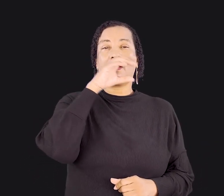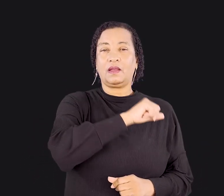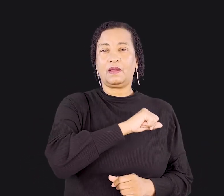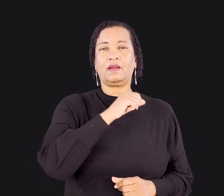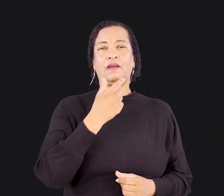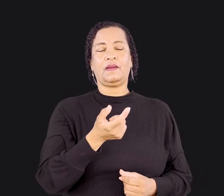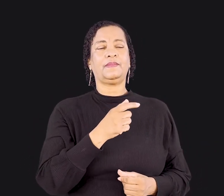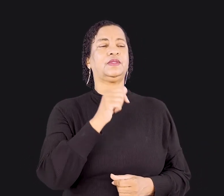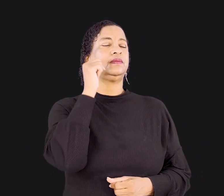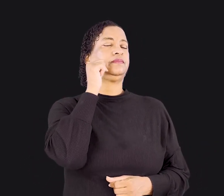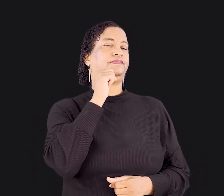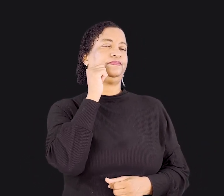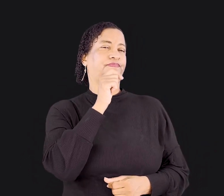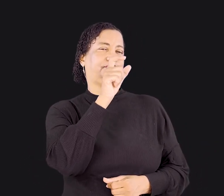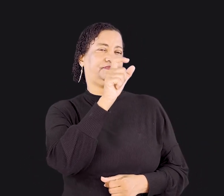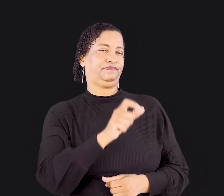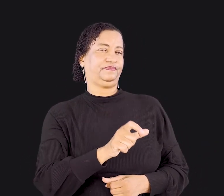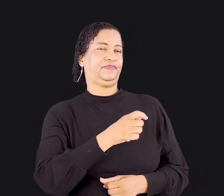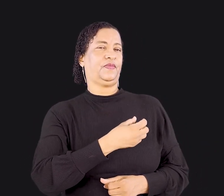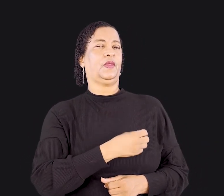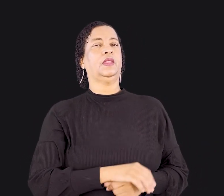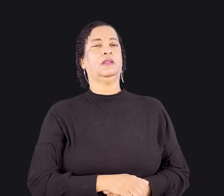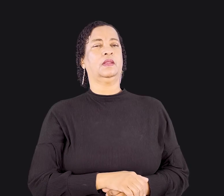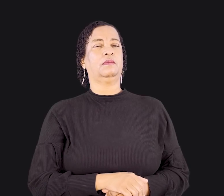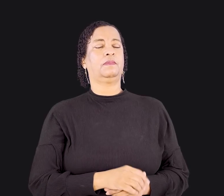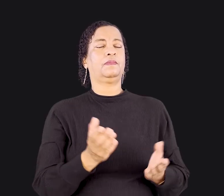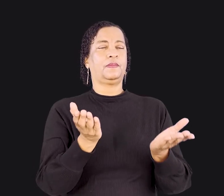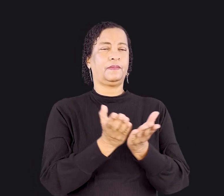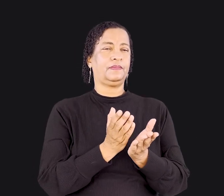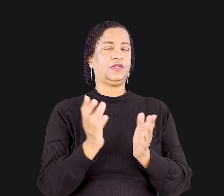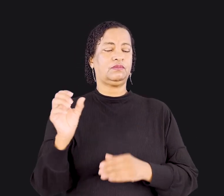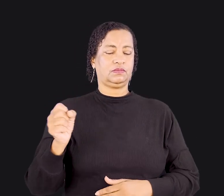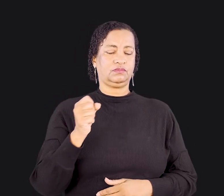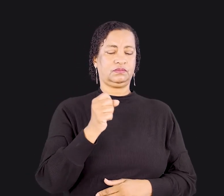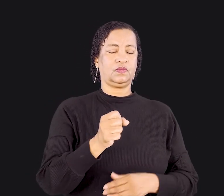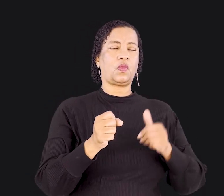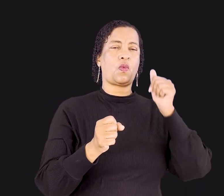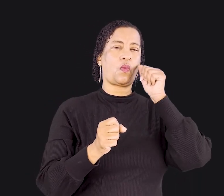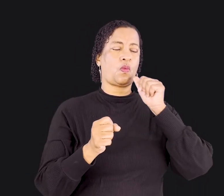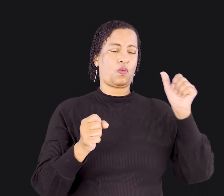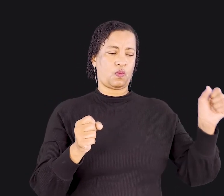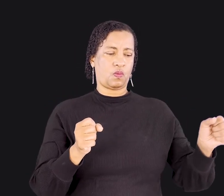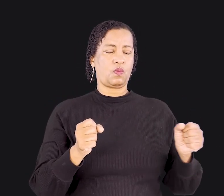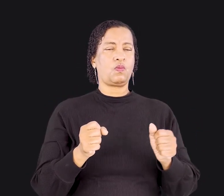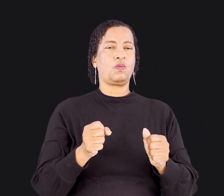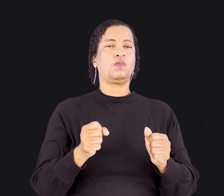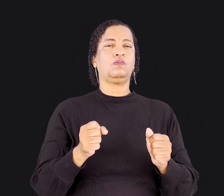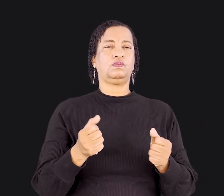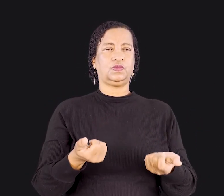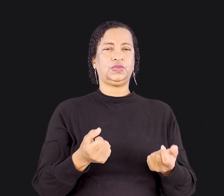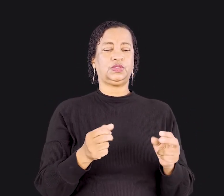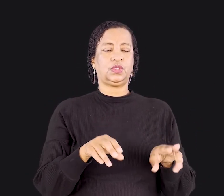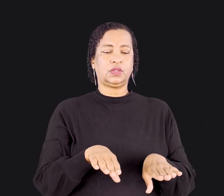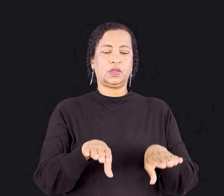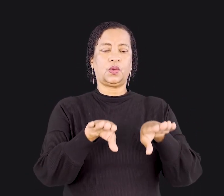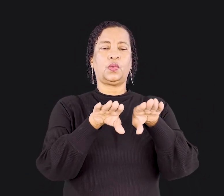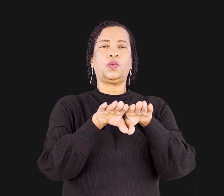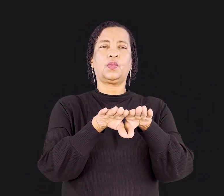e radical do papel da mulher. Sabe, a Bíblia coloca homem e mulher no mesmo pé de igualdade e os